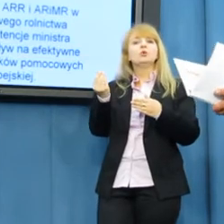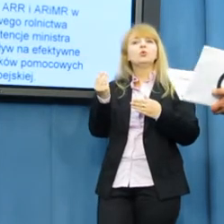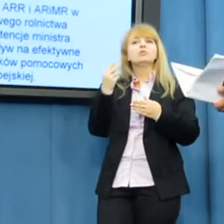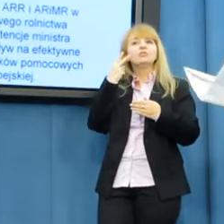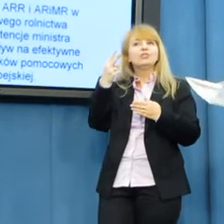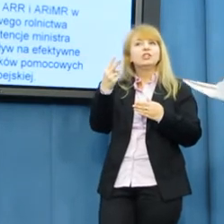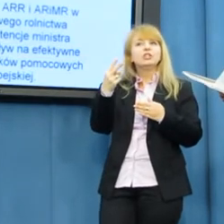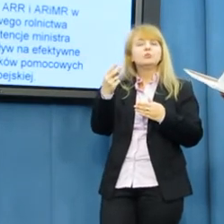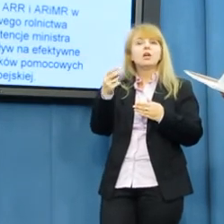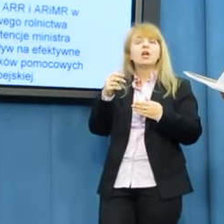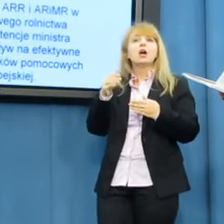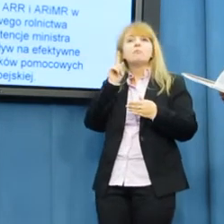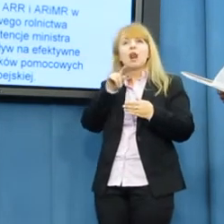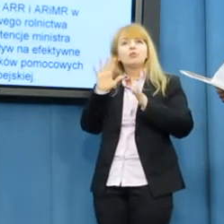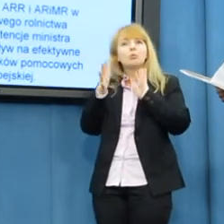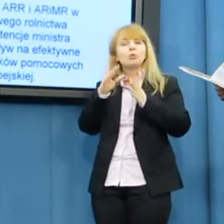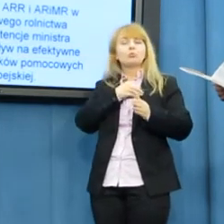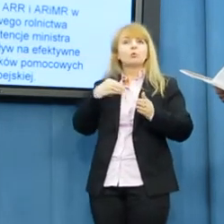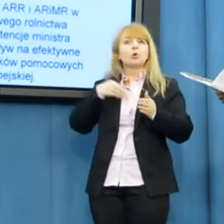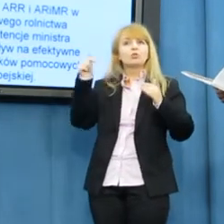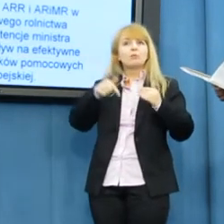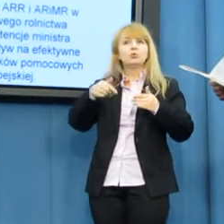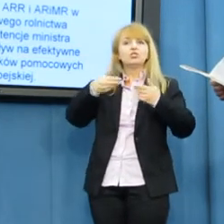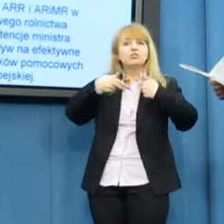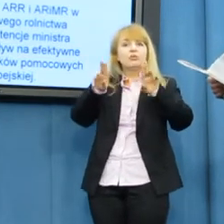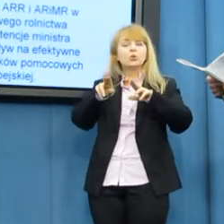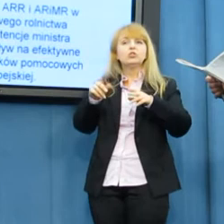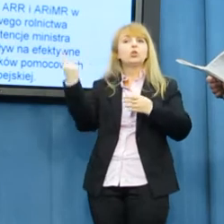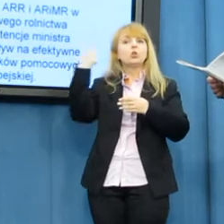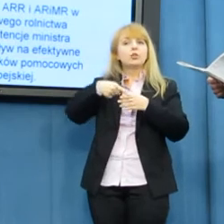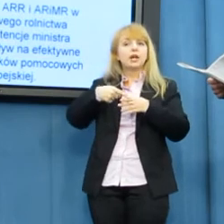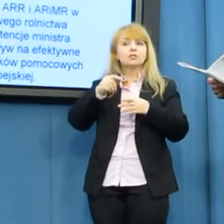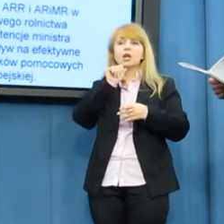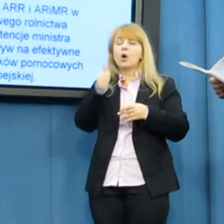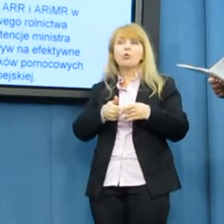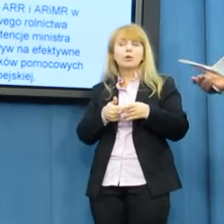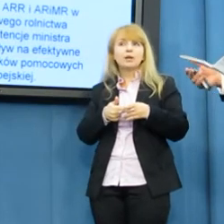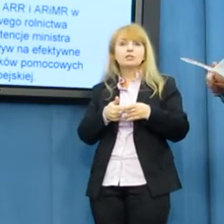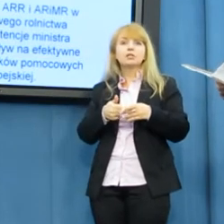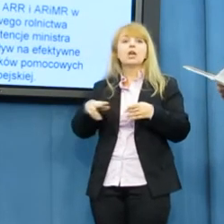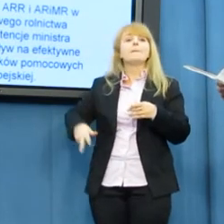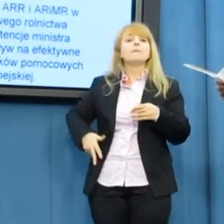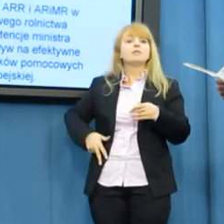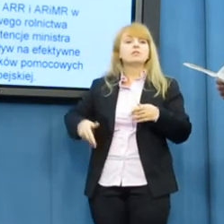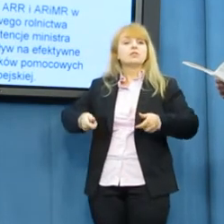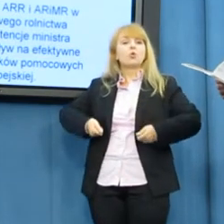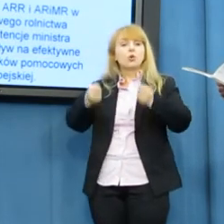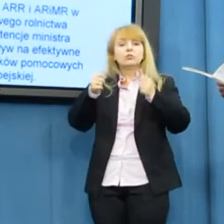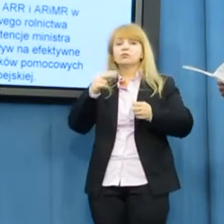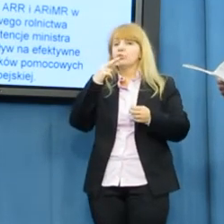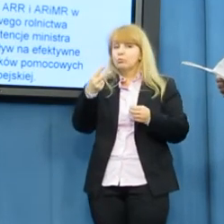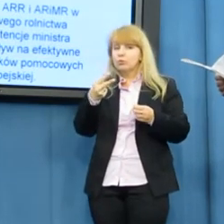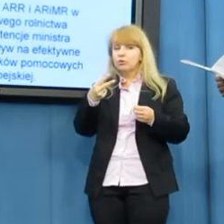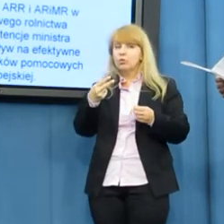prawdopodobnym, koniecznym zwrocie dotacji myślę, że jest ogromna szansa na to,